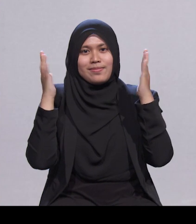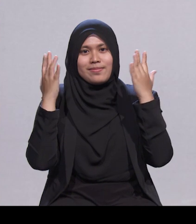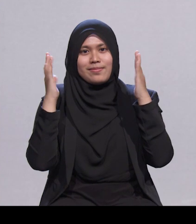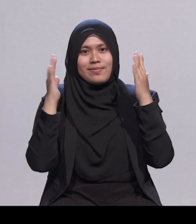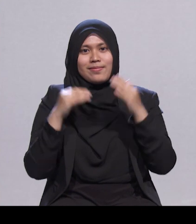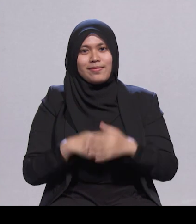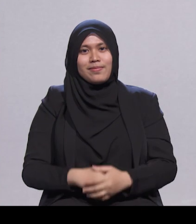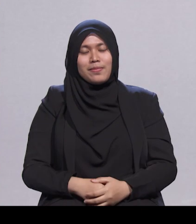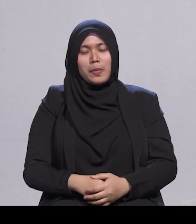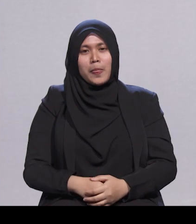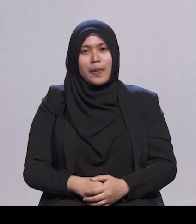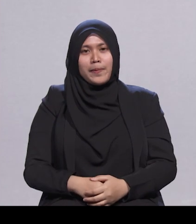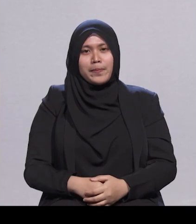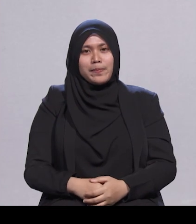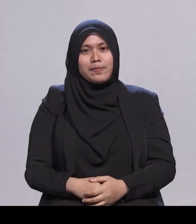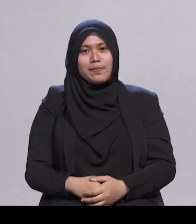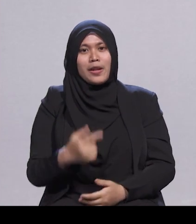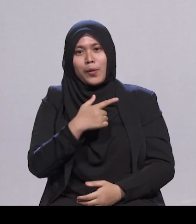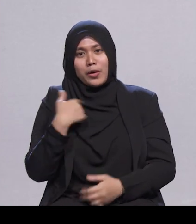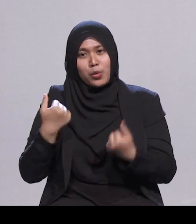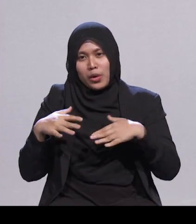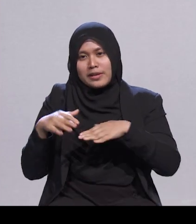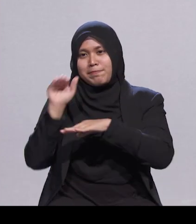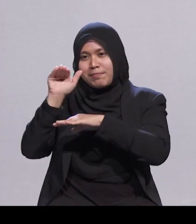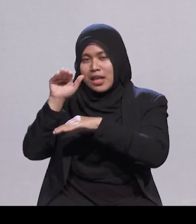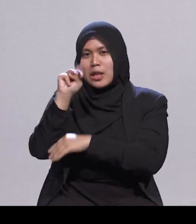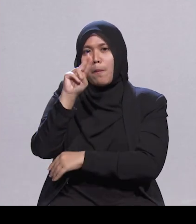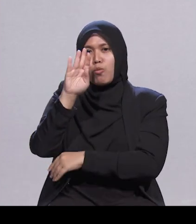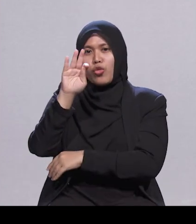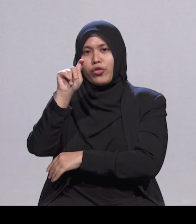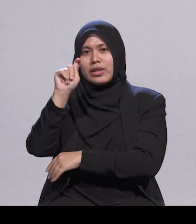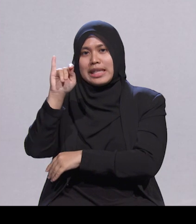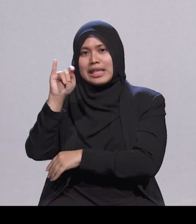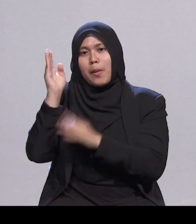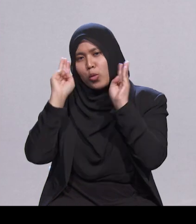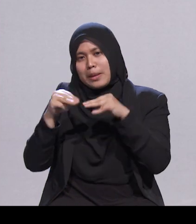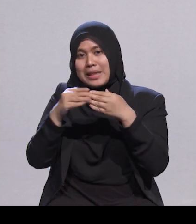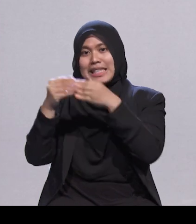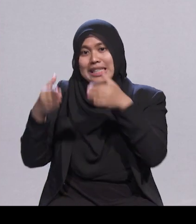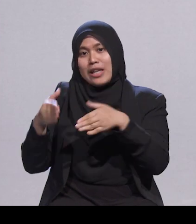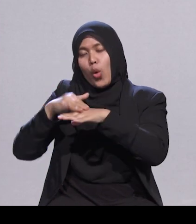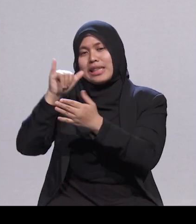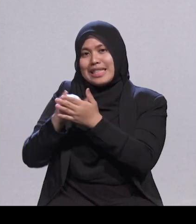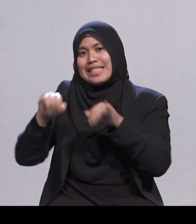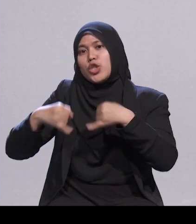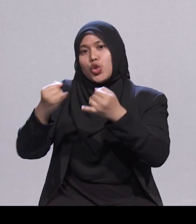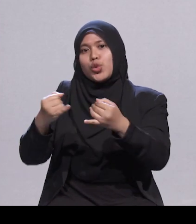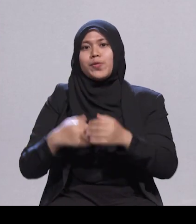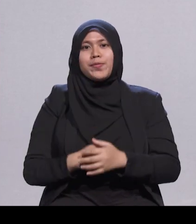Kami telah berbincang dengan Mufti tentang perkara ini. Anda sudah pun tahu bahawa sebuah masjid